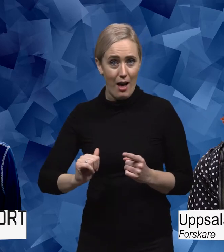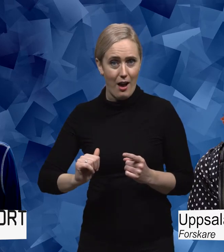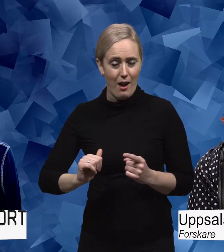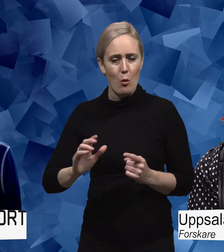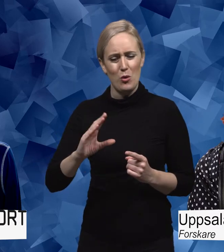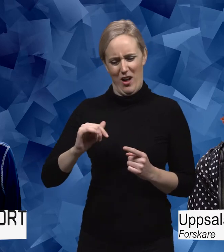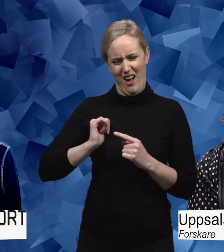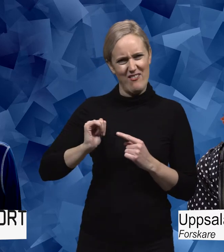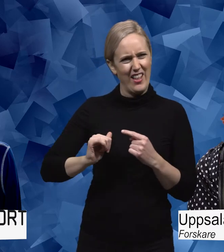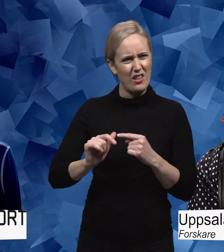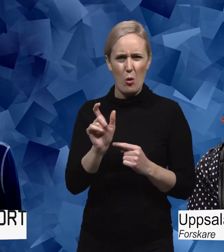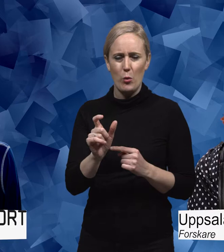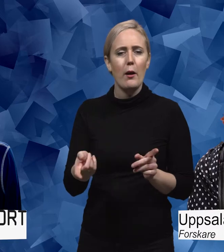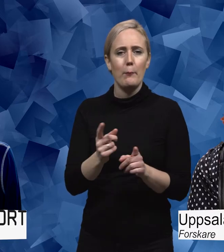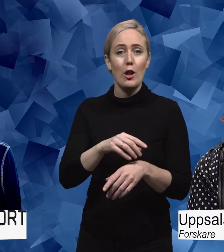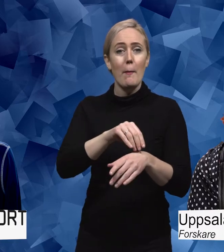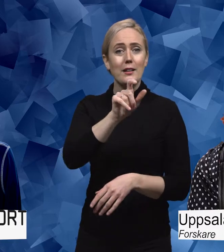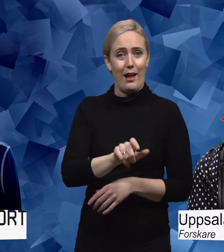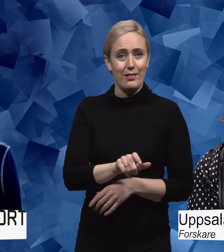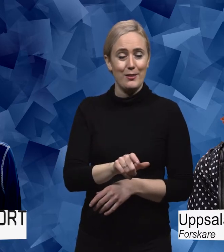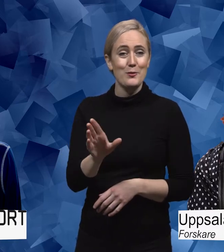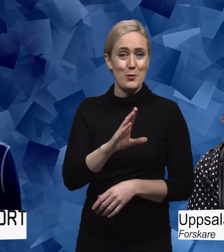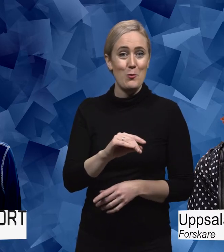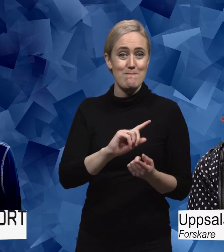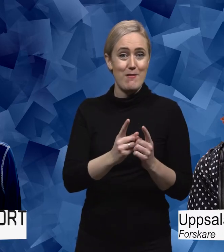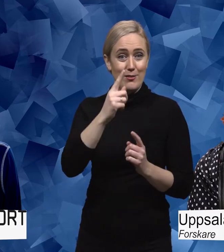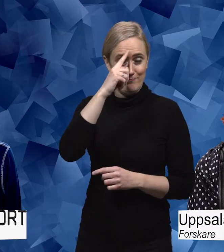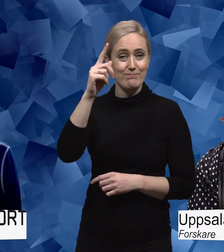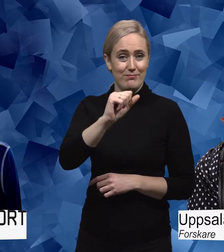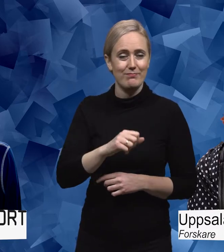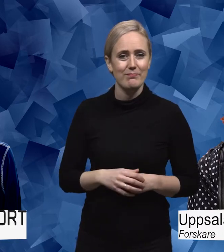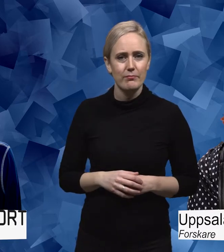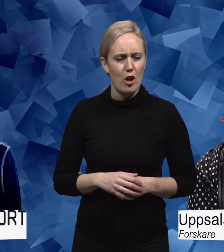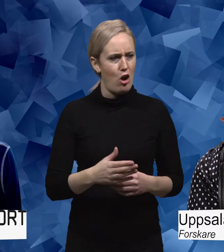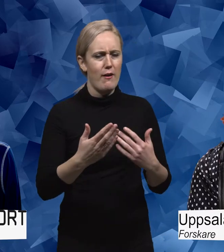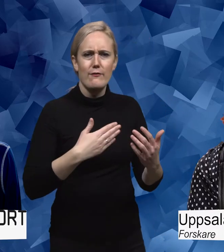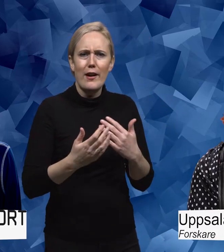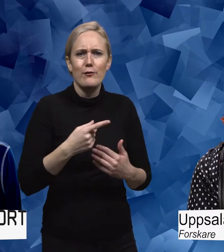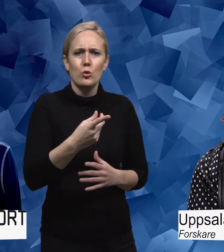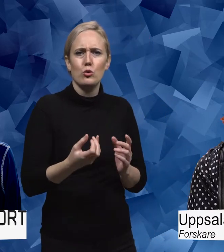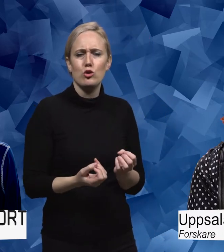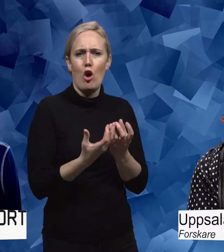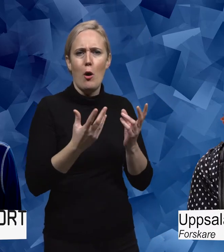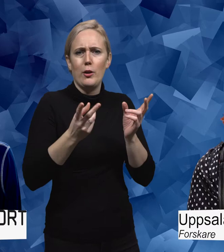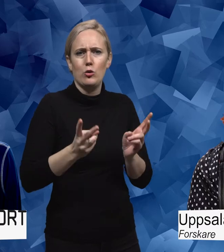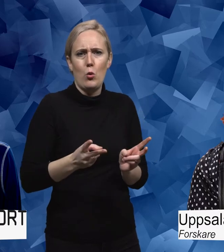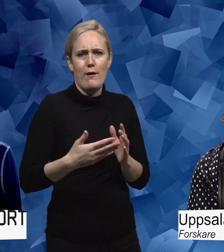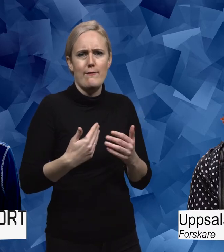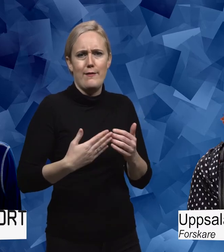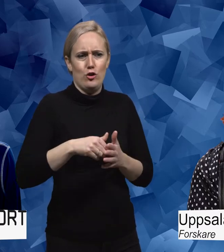Och så bytte jag ut användare mot patienten och så var ordet fett. Hur kommer det sig att du ens skapade det här och att du började i den här branschen så att säga?